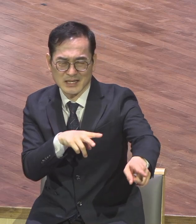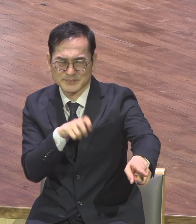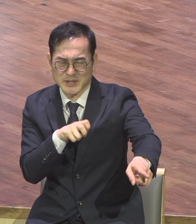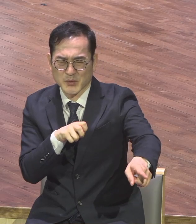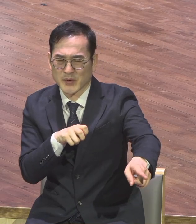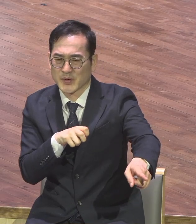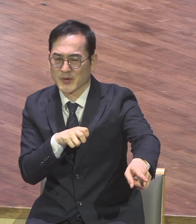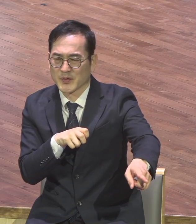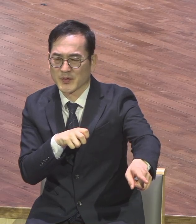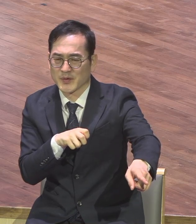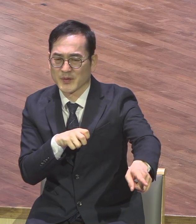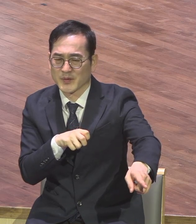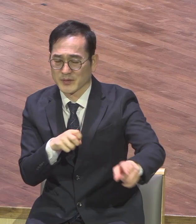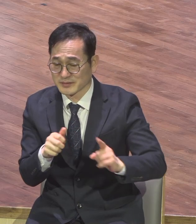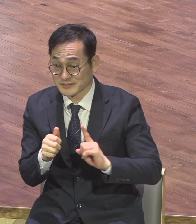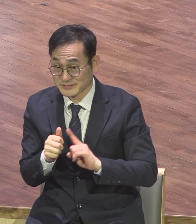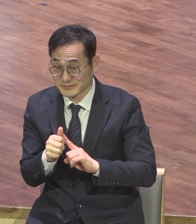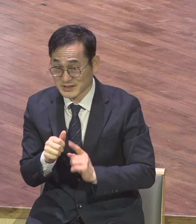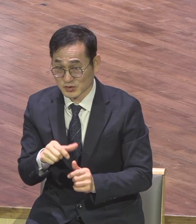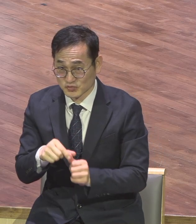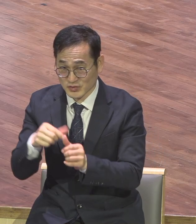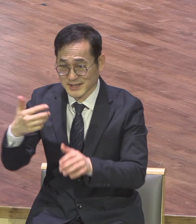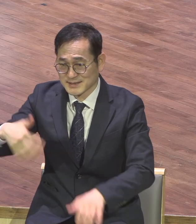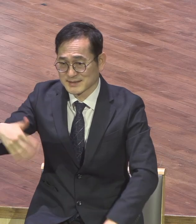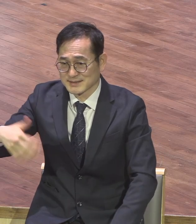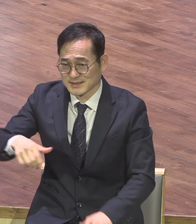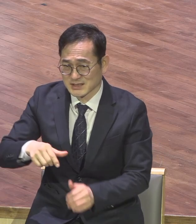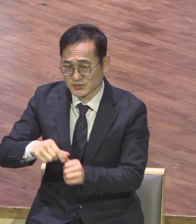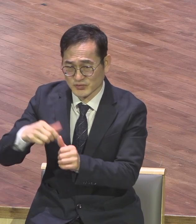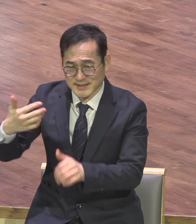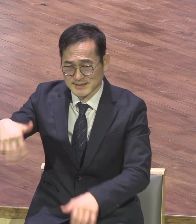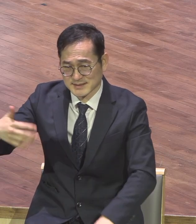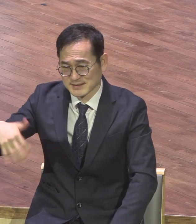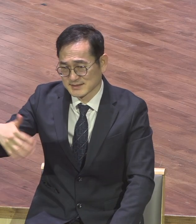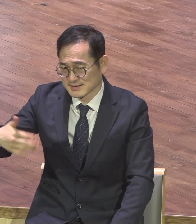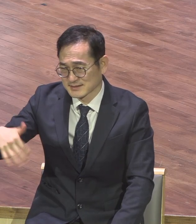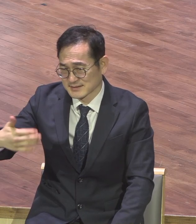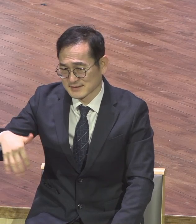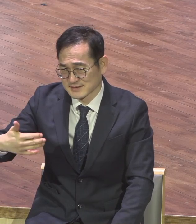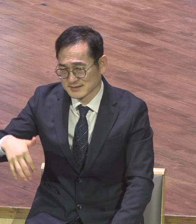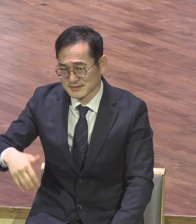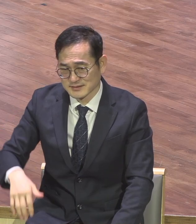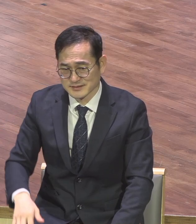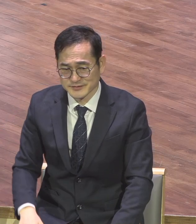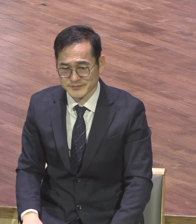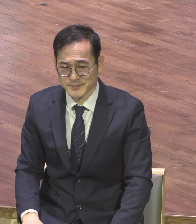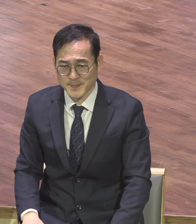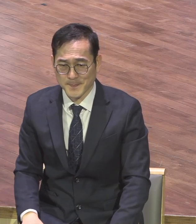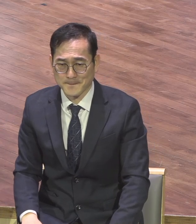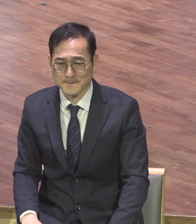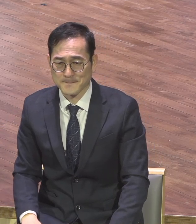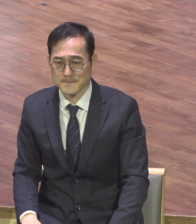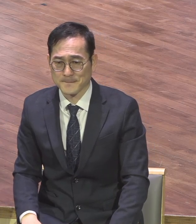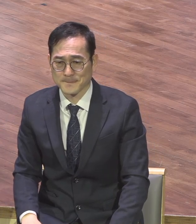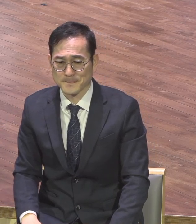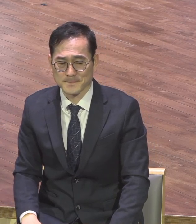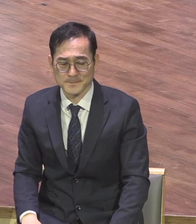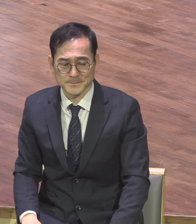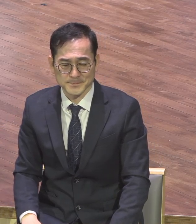사람은 아직도 구원 못 받은 사람이에요 저는 그래 판단합니다 어떻게 순간적으로 사람이 감정이 있어서 순간적으로